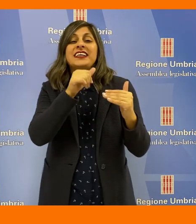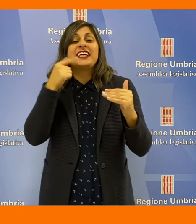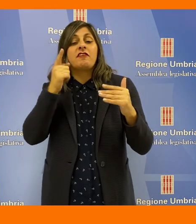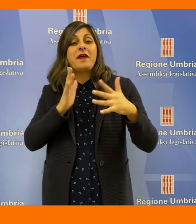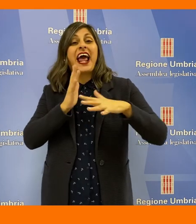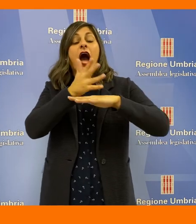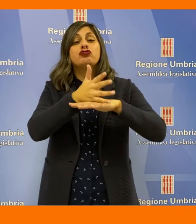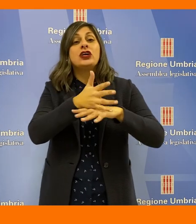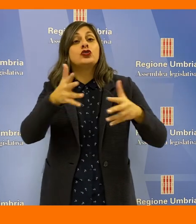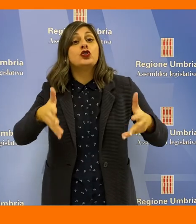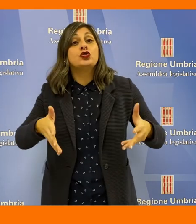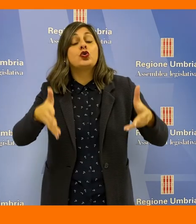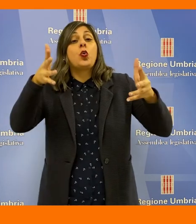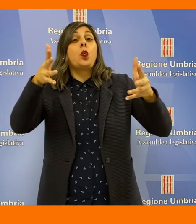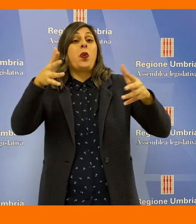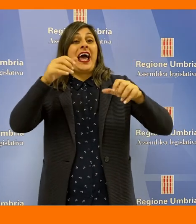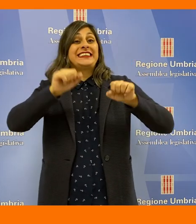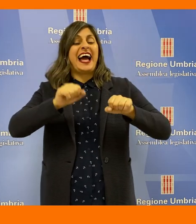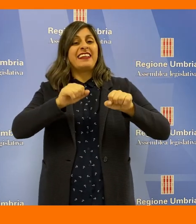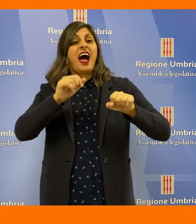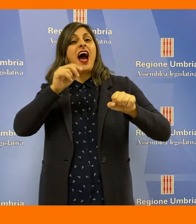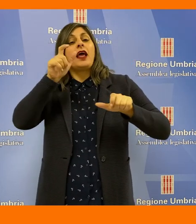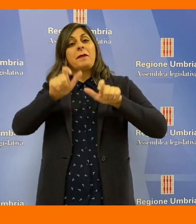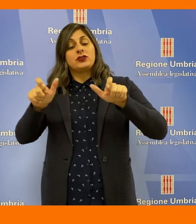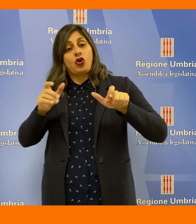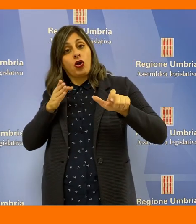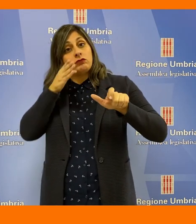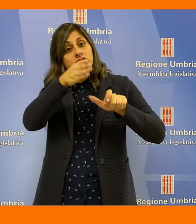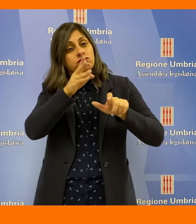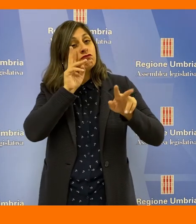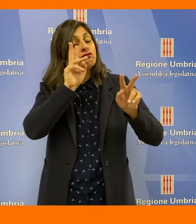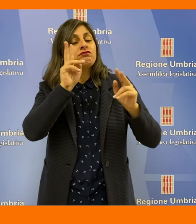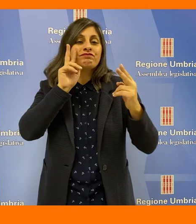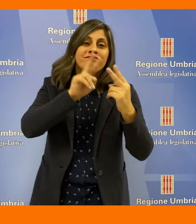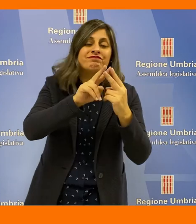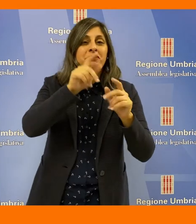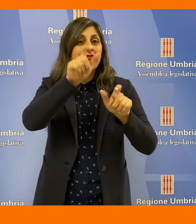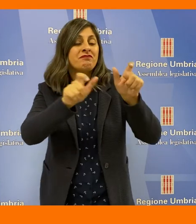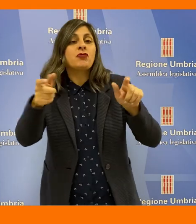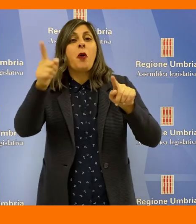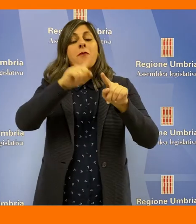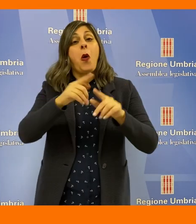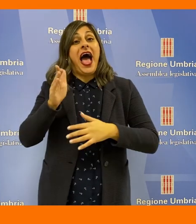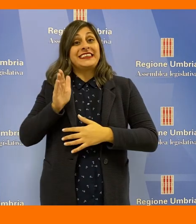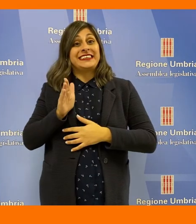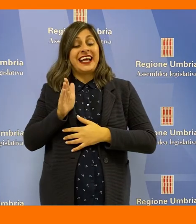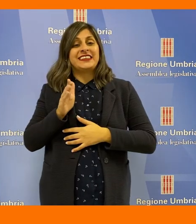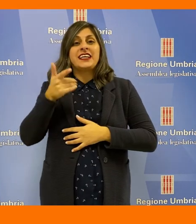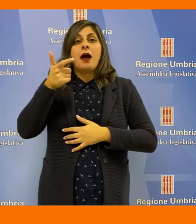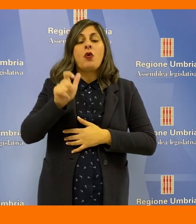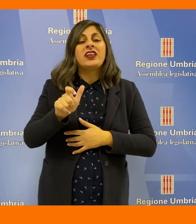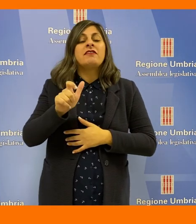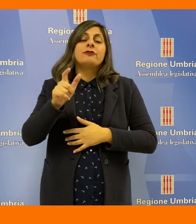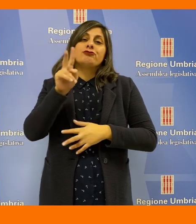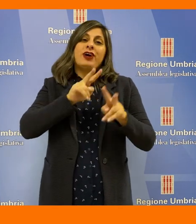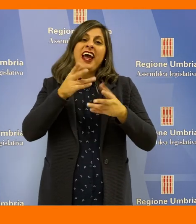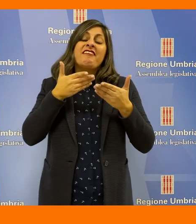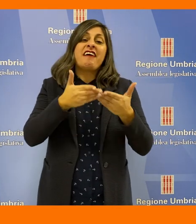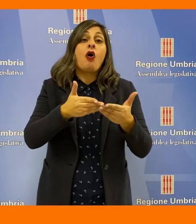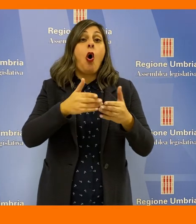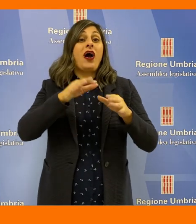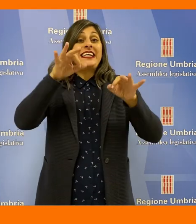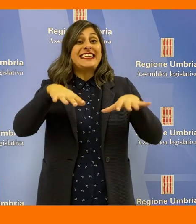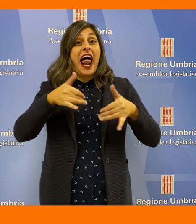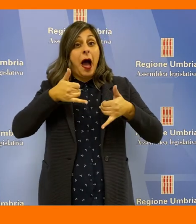degli accessi alle strutture sanitarie dei visitatori e delle assistenze improntate anche a favorire la presenza del padre in sala